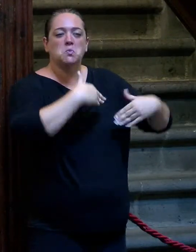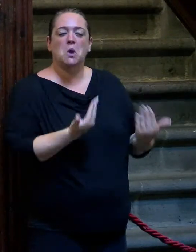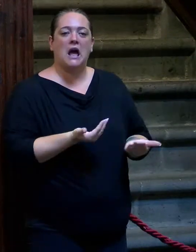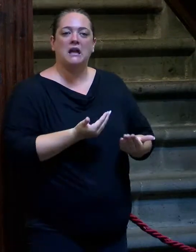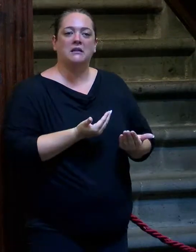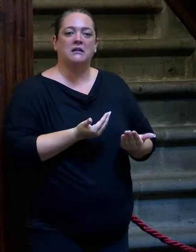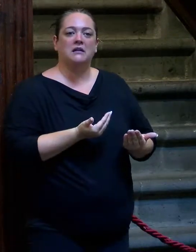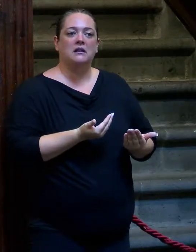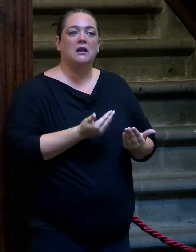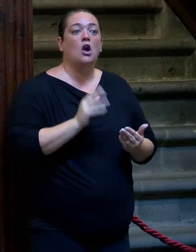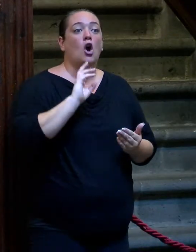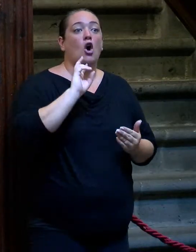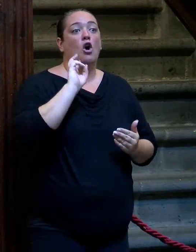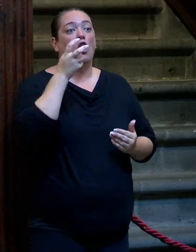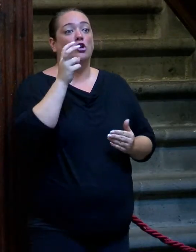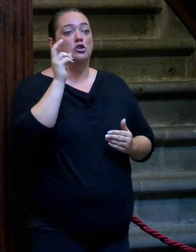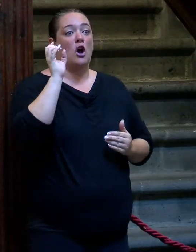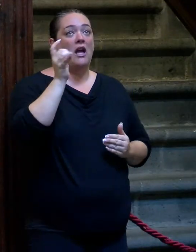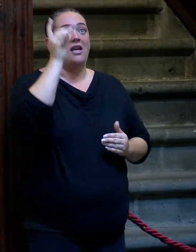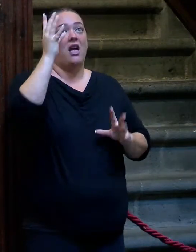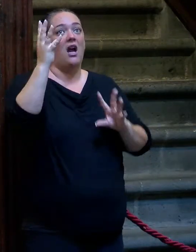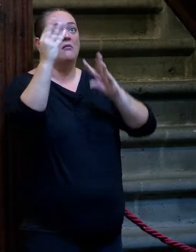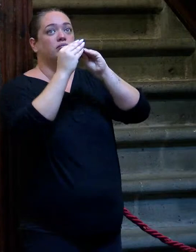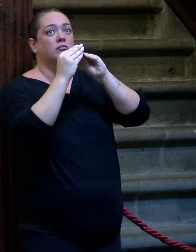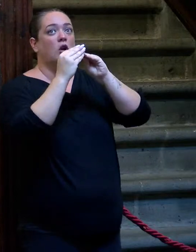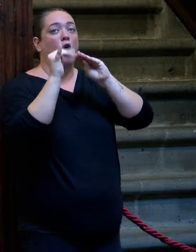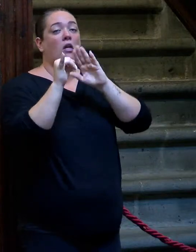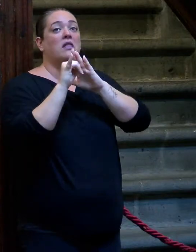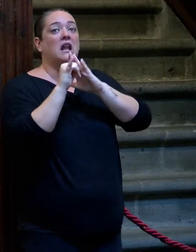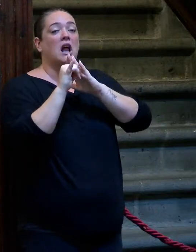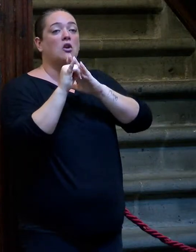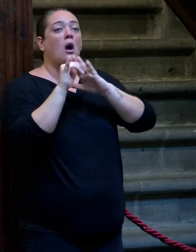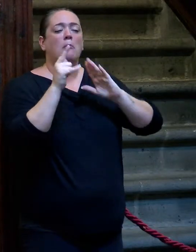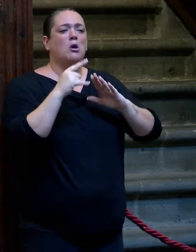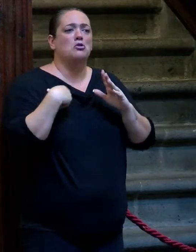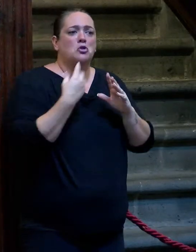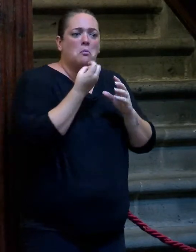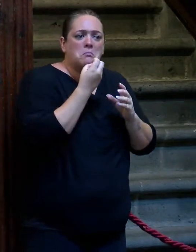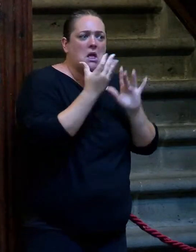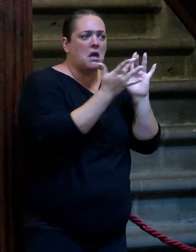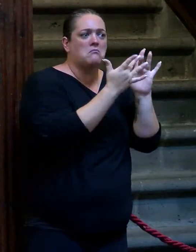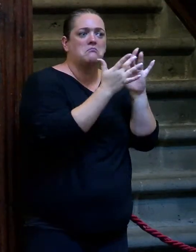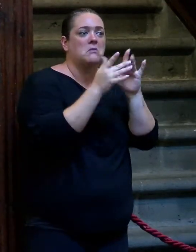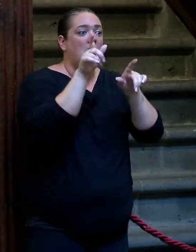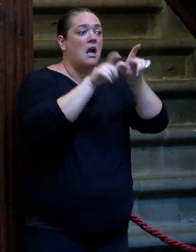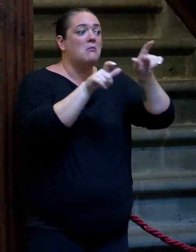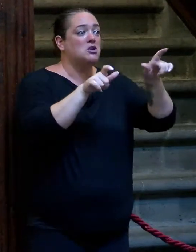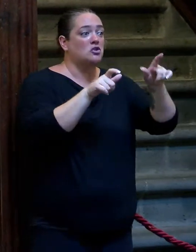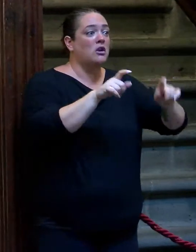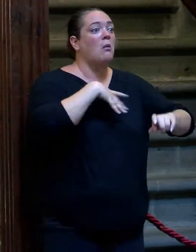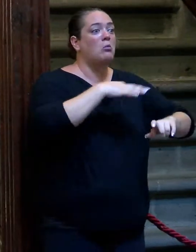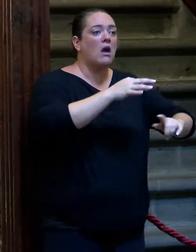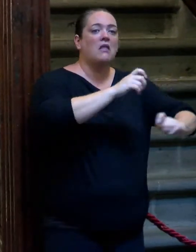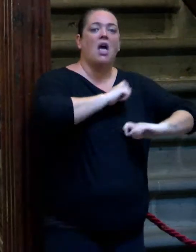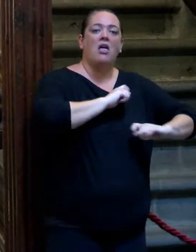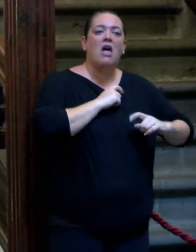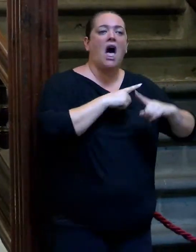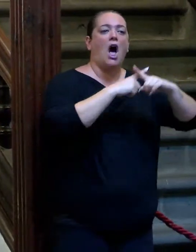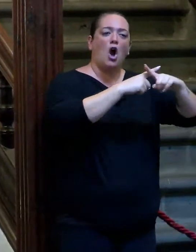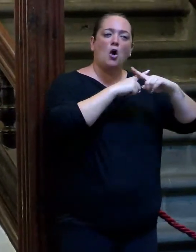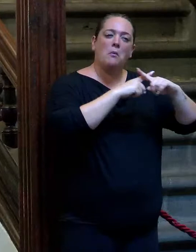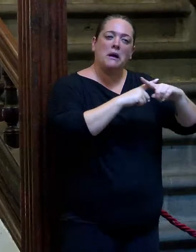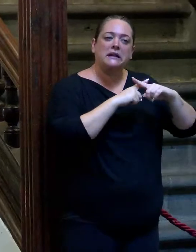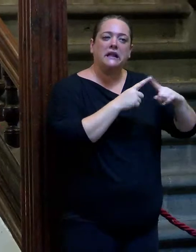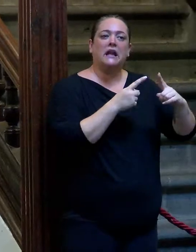gusta ideológicamente o puedo estar más próxima, pero llevarme bien me llevo con toda la gente que me parece que tiene cosas que aportarme, que darme, que compartir